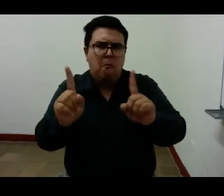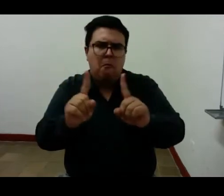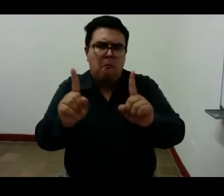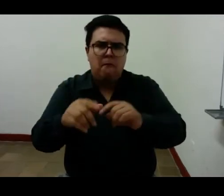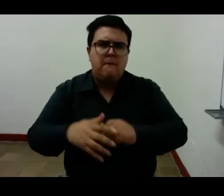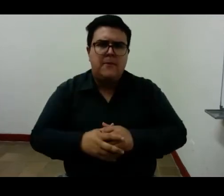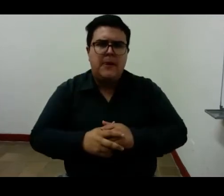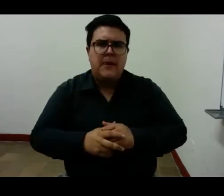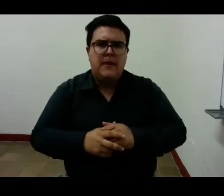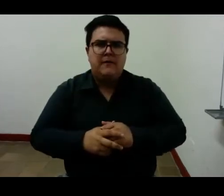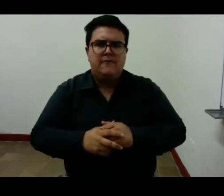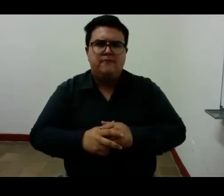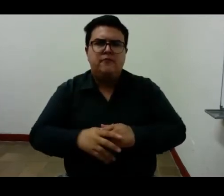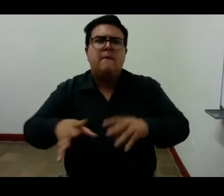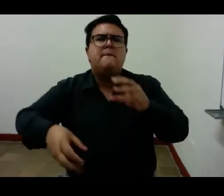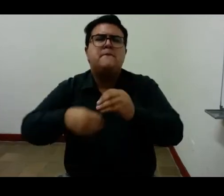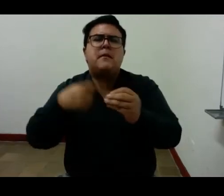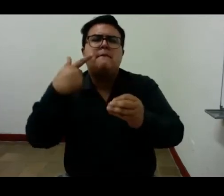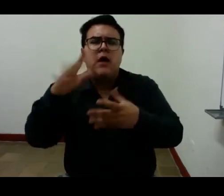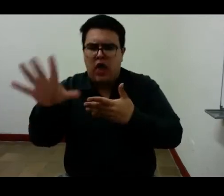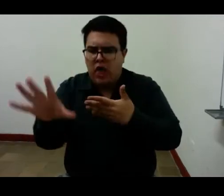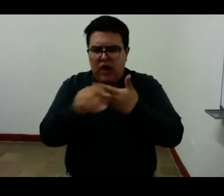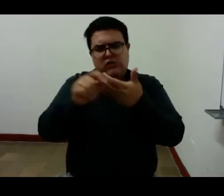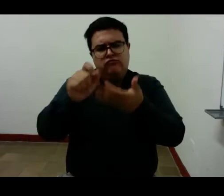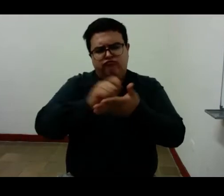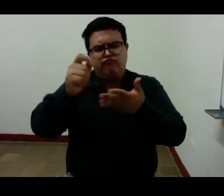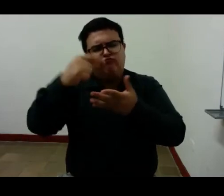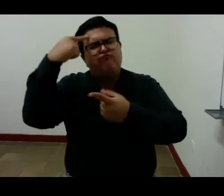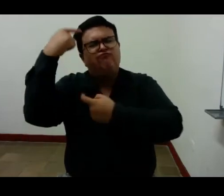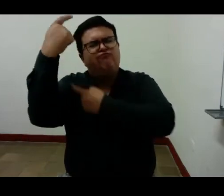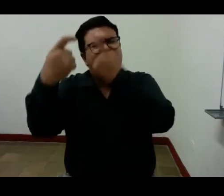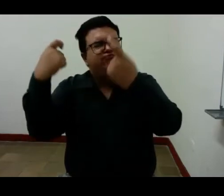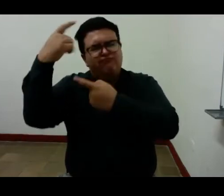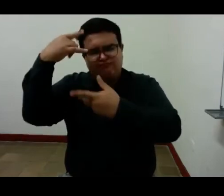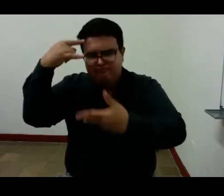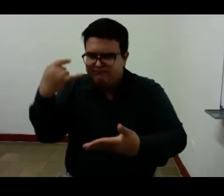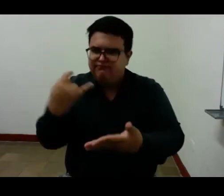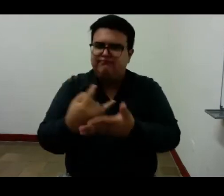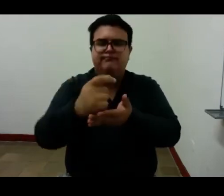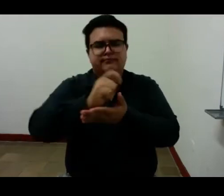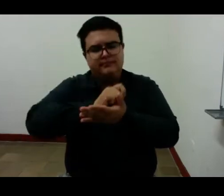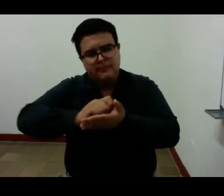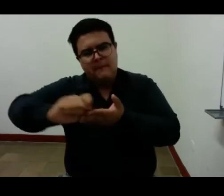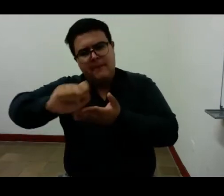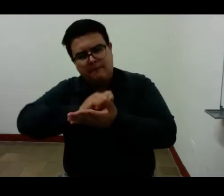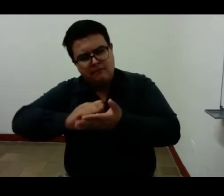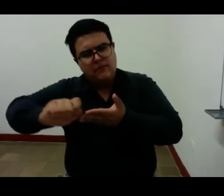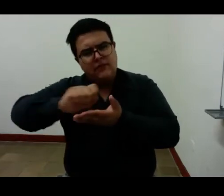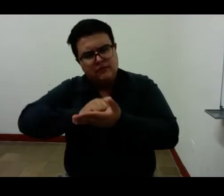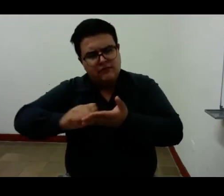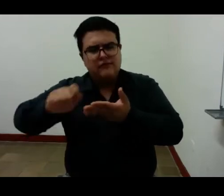como un registro del pensamiento de Pesoha en parte de